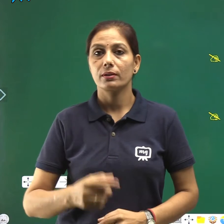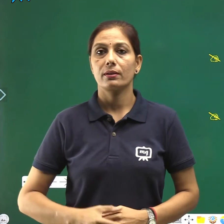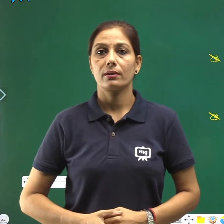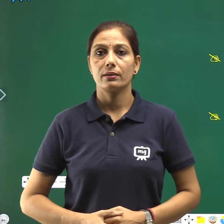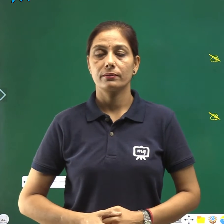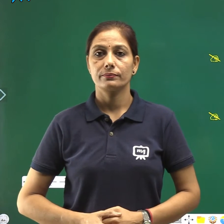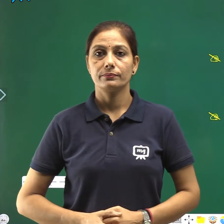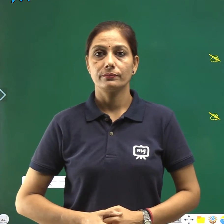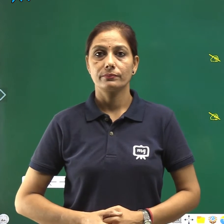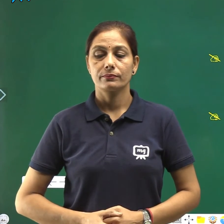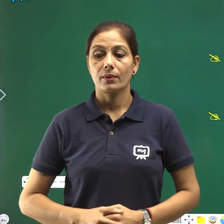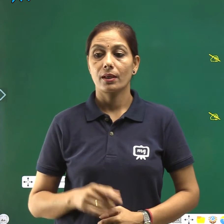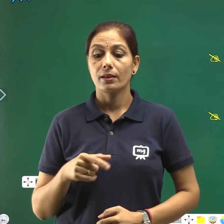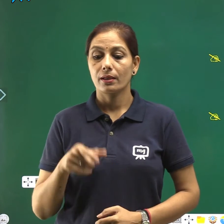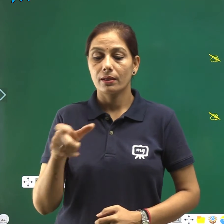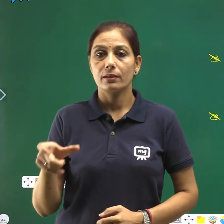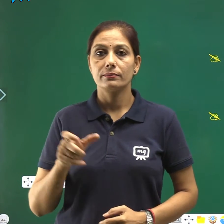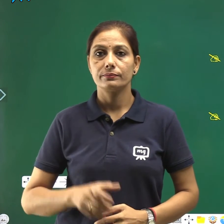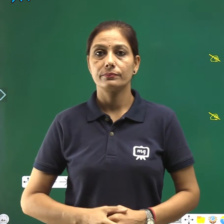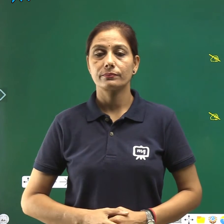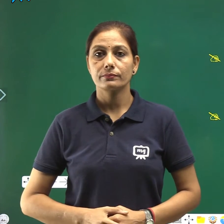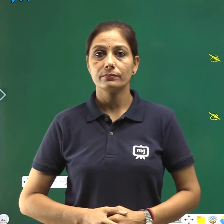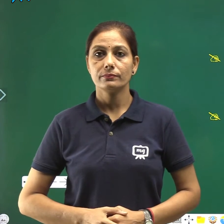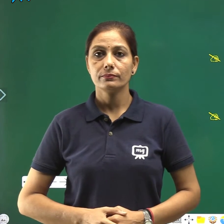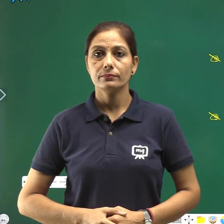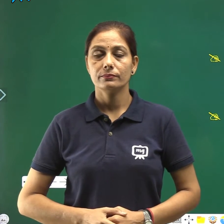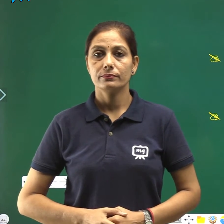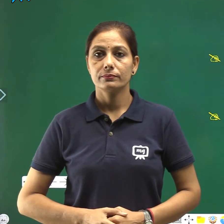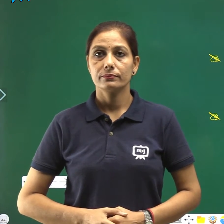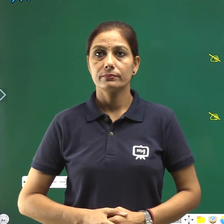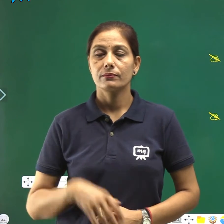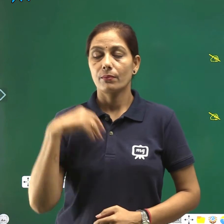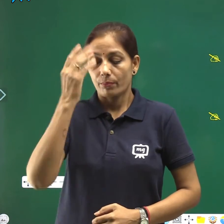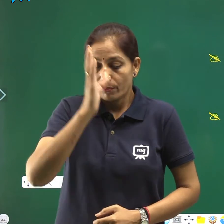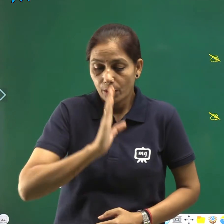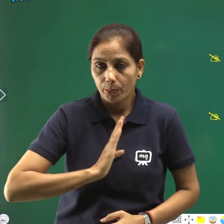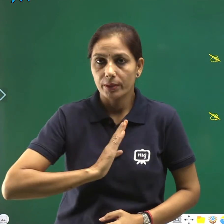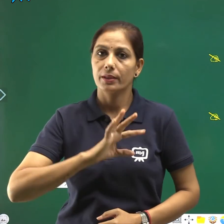यह प्रभू की इच्छाती